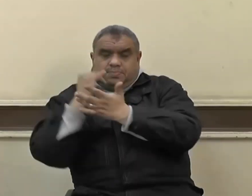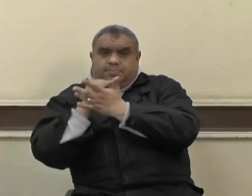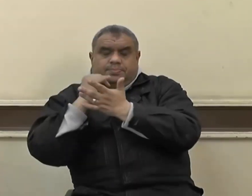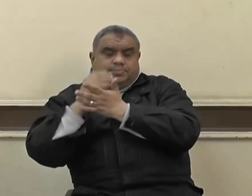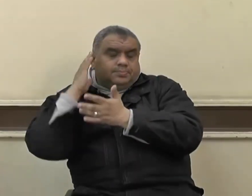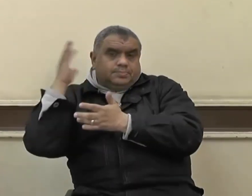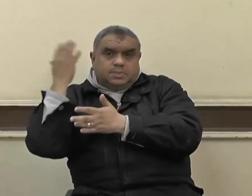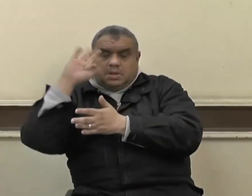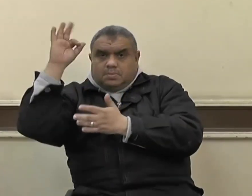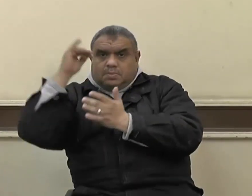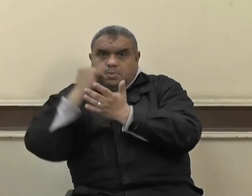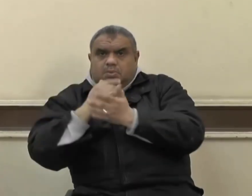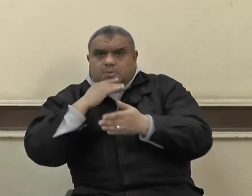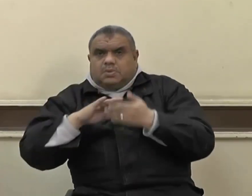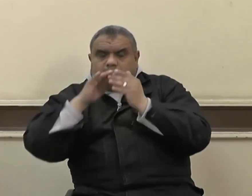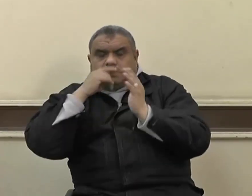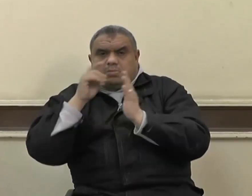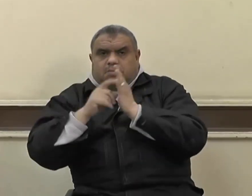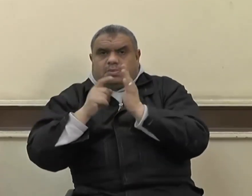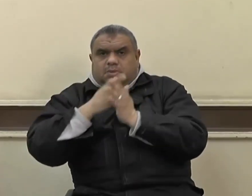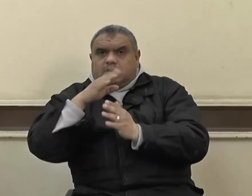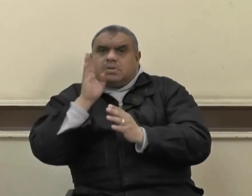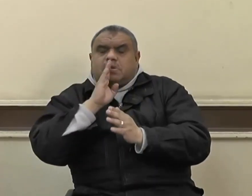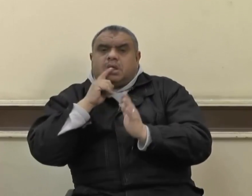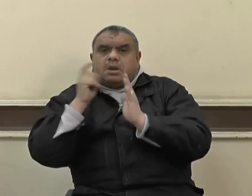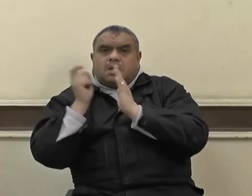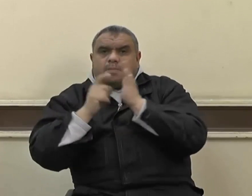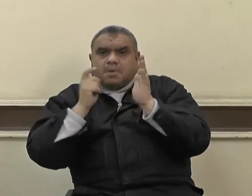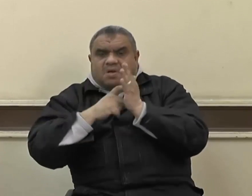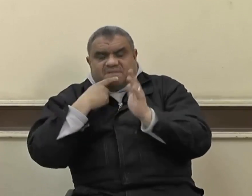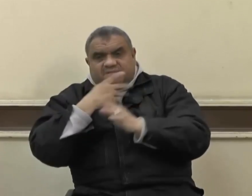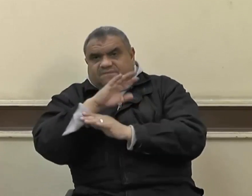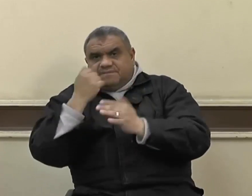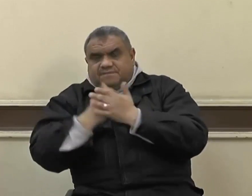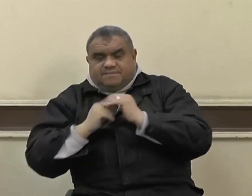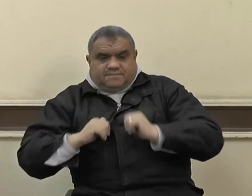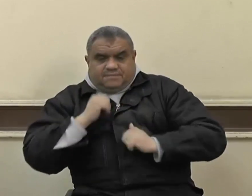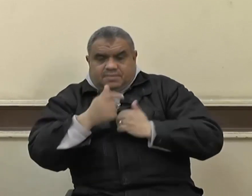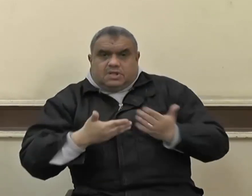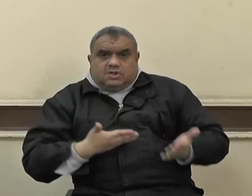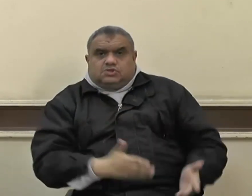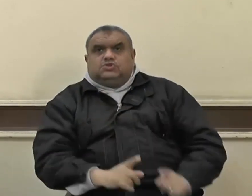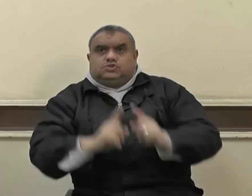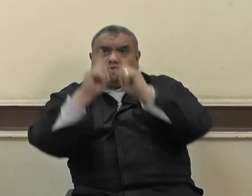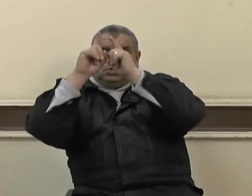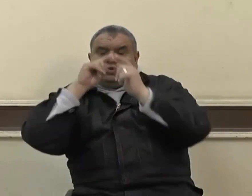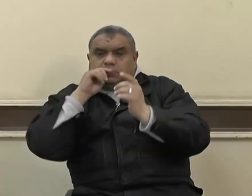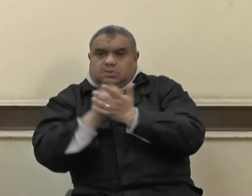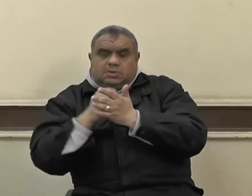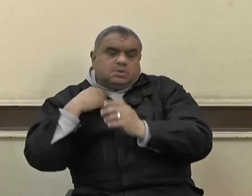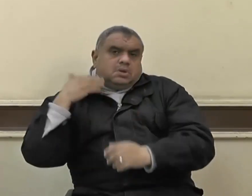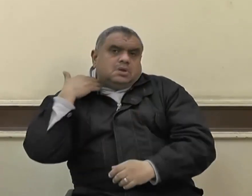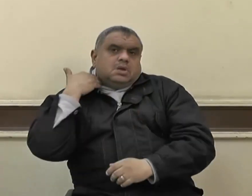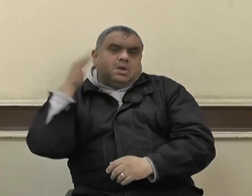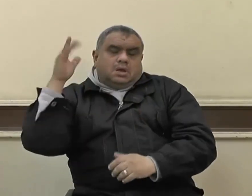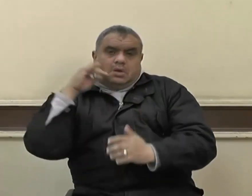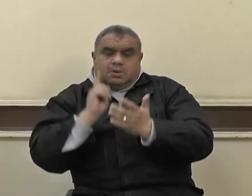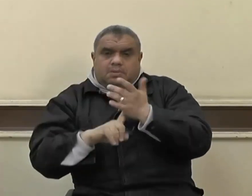وسلم قيادة الجيش وفيه كبار الصحابة وقد قال صلى الله عليه وسلم